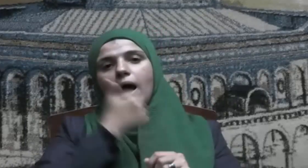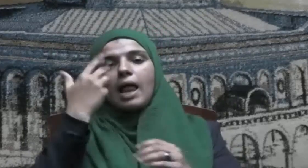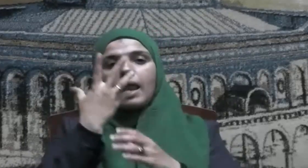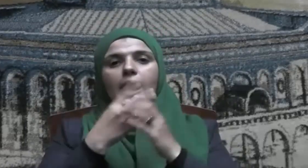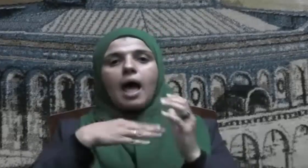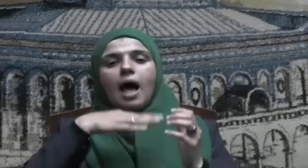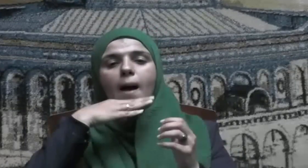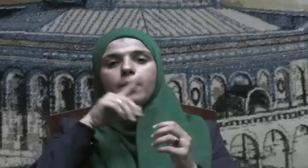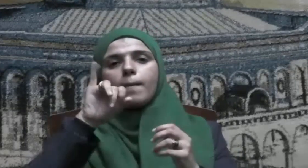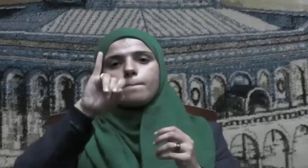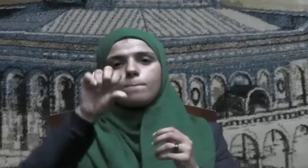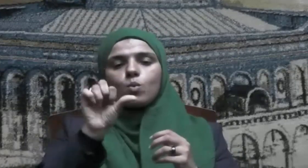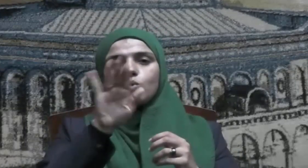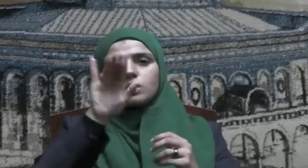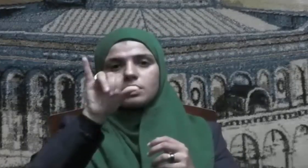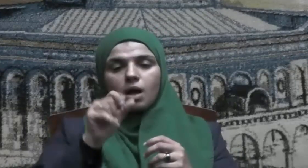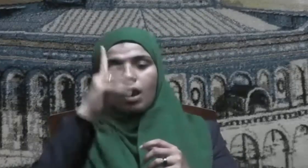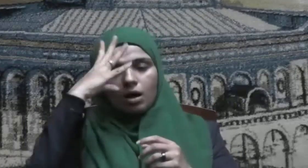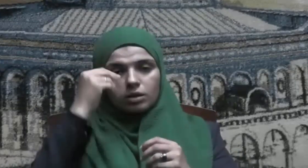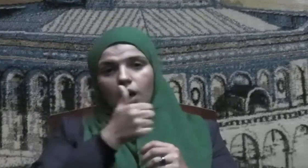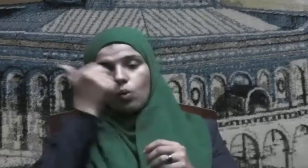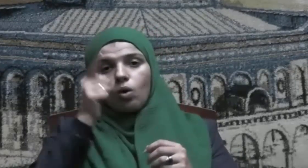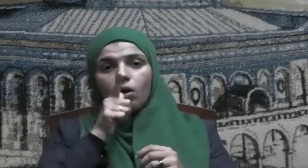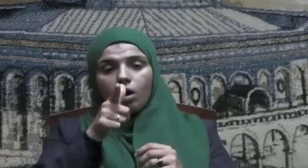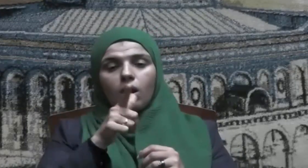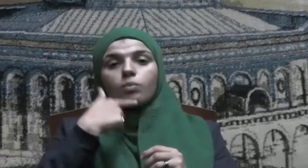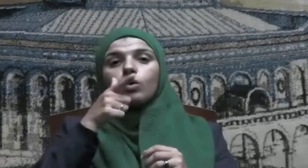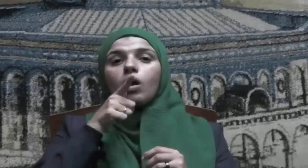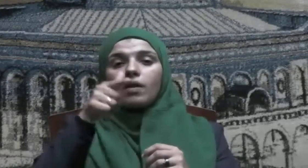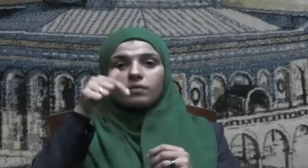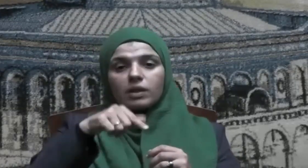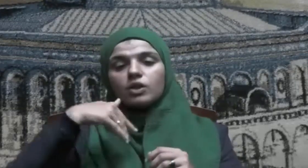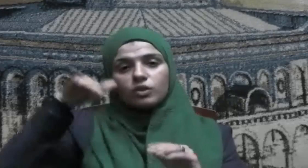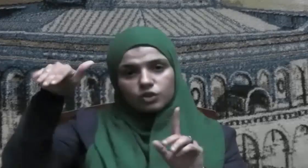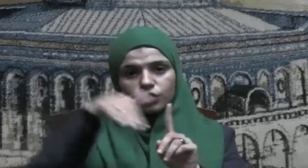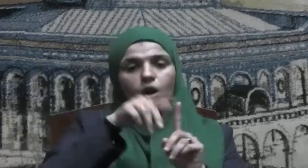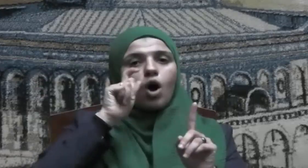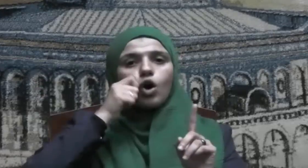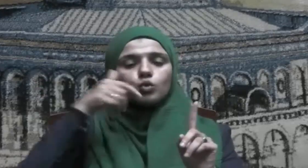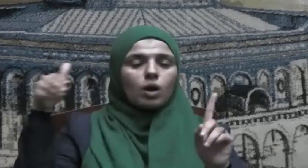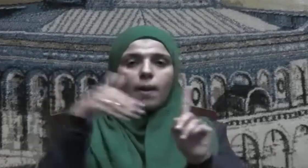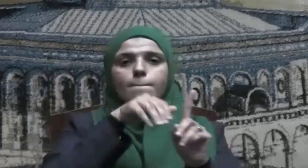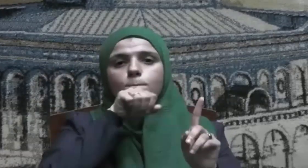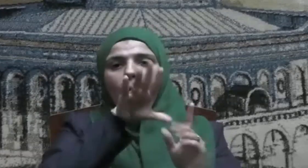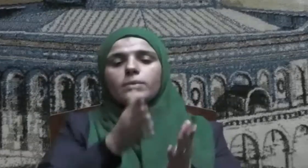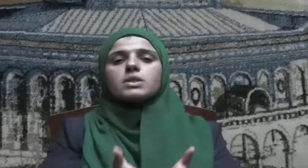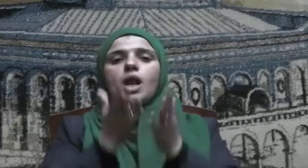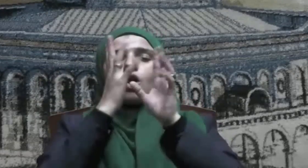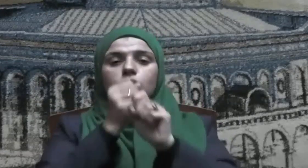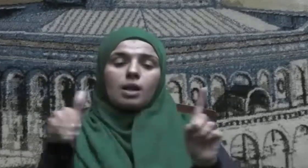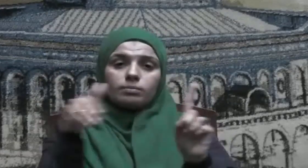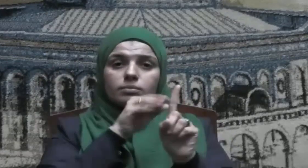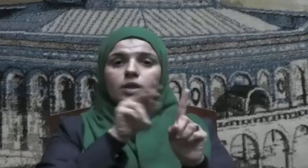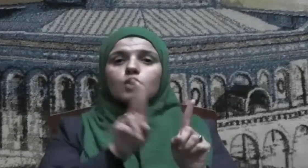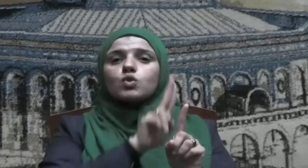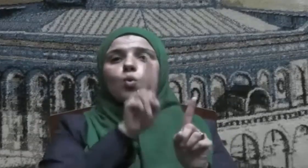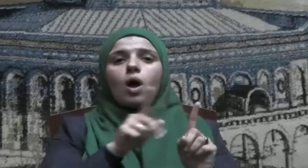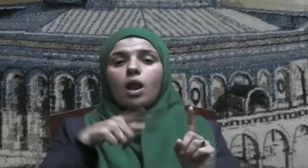أقضي الله عنه قال جاء الرجل إلى المبي صلى الله عليه وسلم فقال الرجل